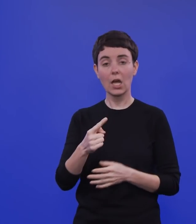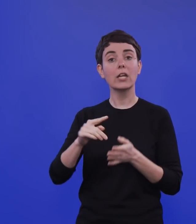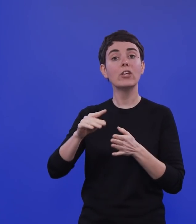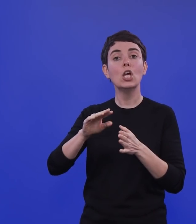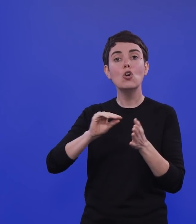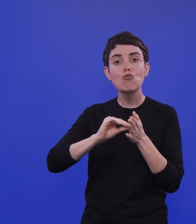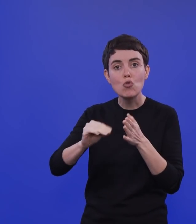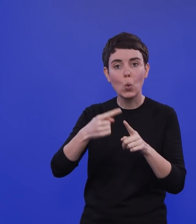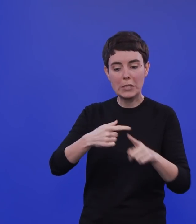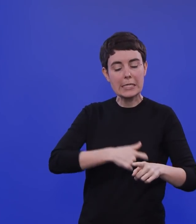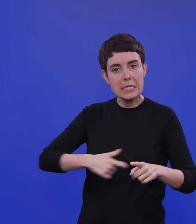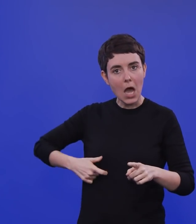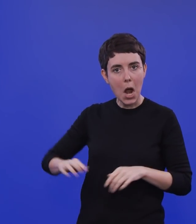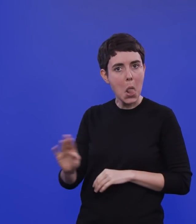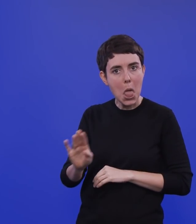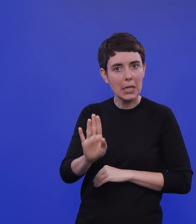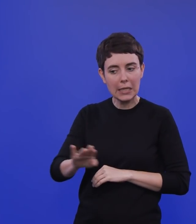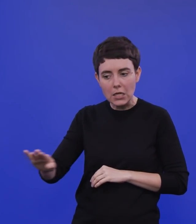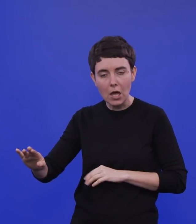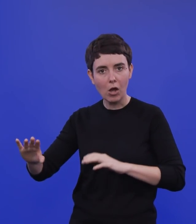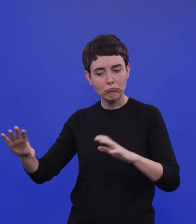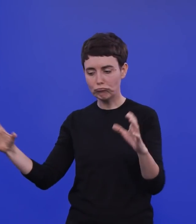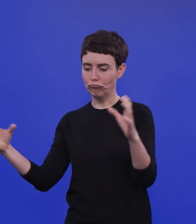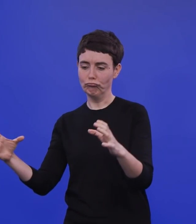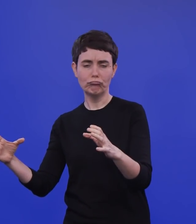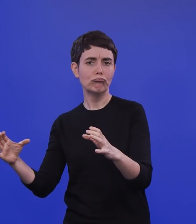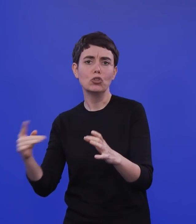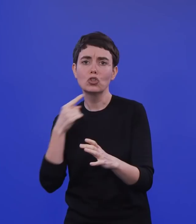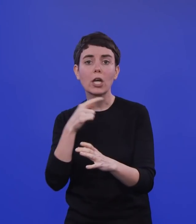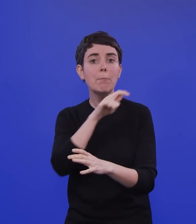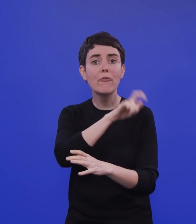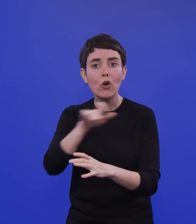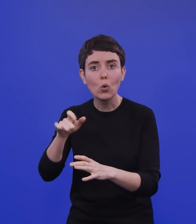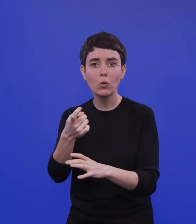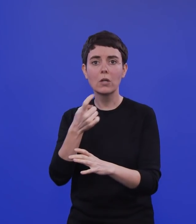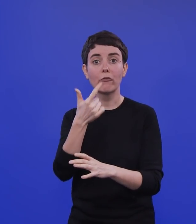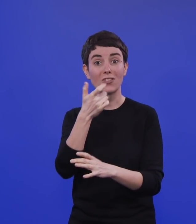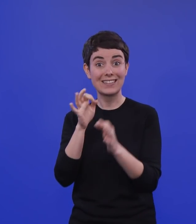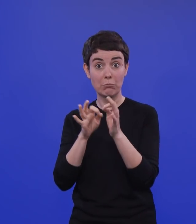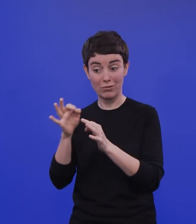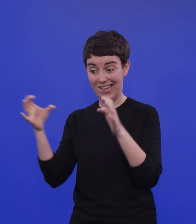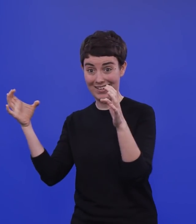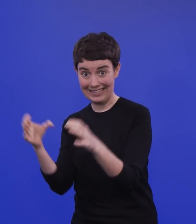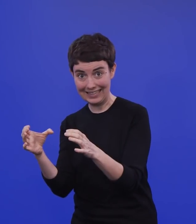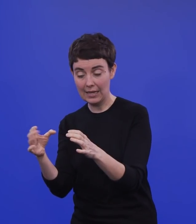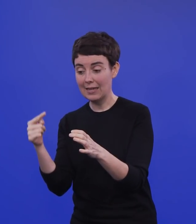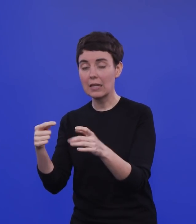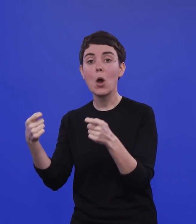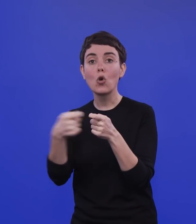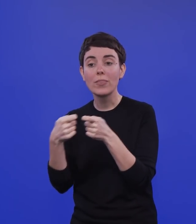Kinder, also nehmen wir alle Kinder zusammen, das sind vielleicht 20 Prozent der Bevölkerung, also ist das 20 Prozent der Kontakte. Und jetzt